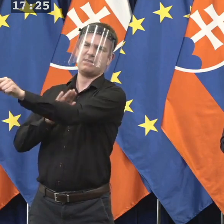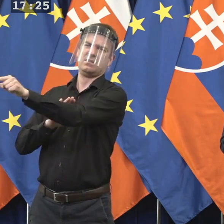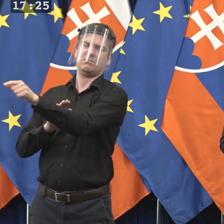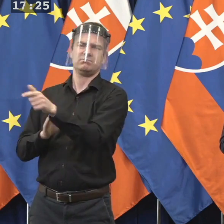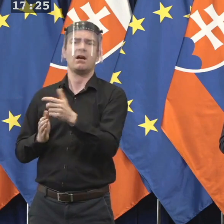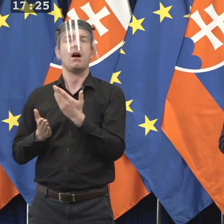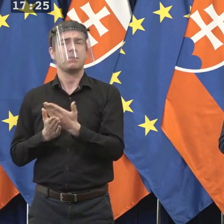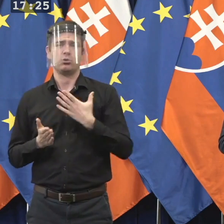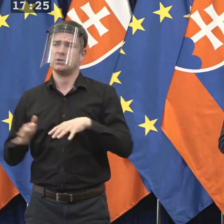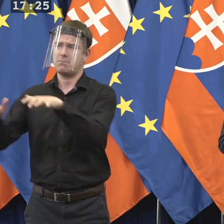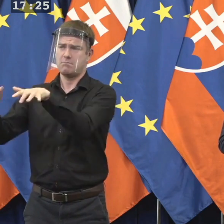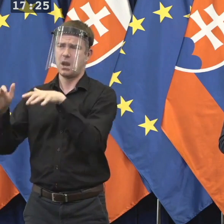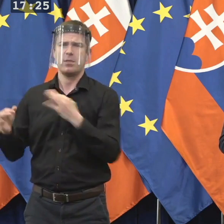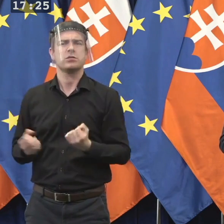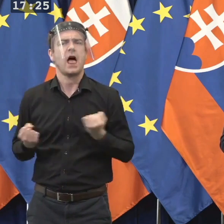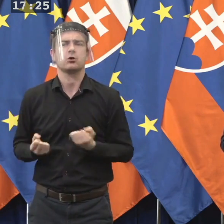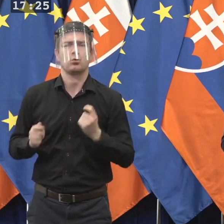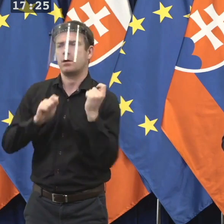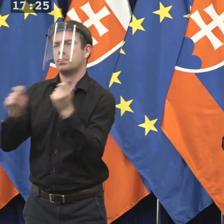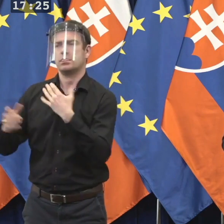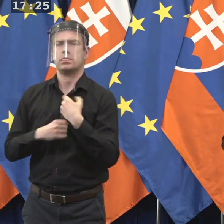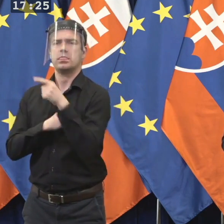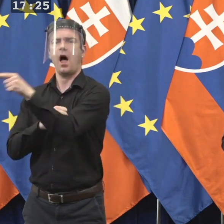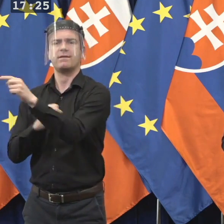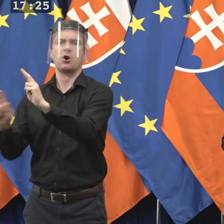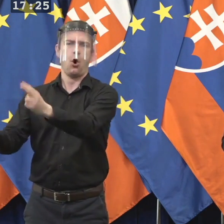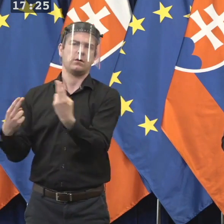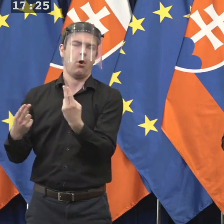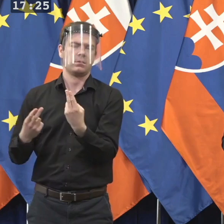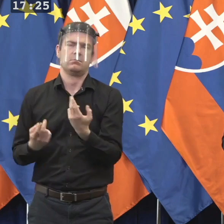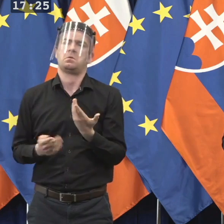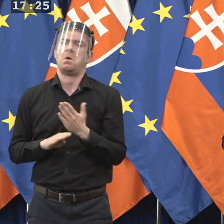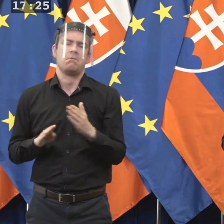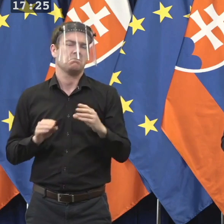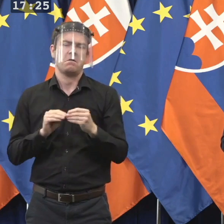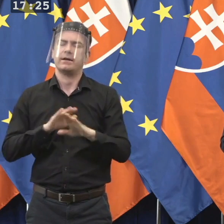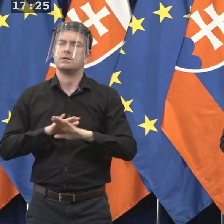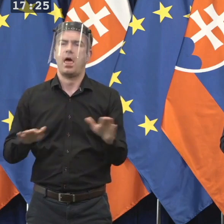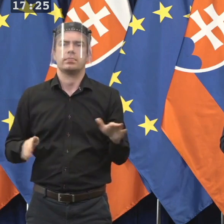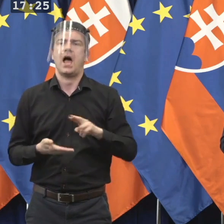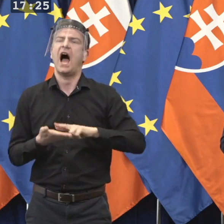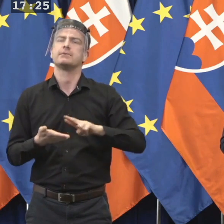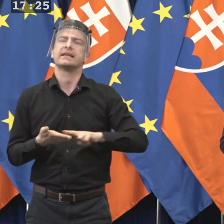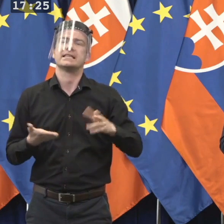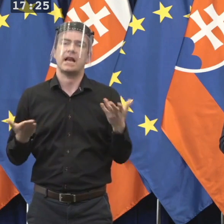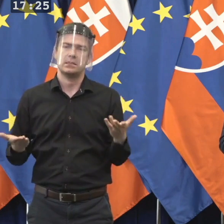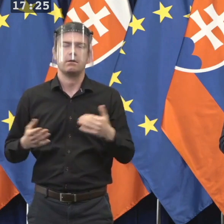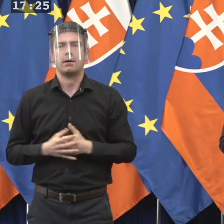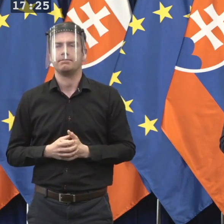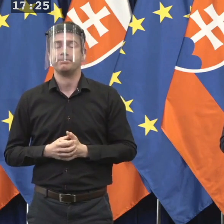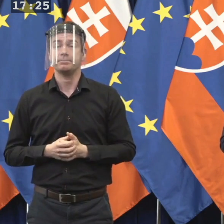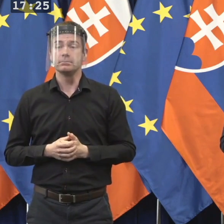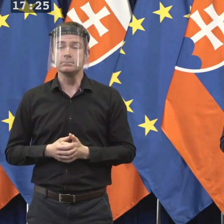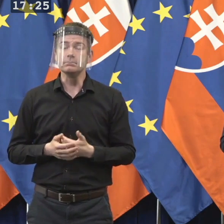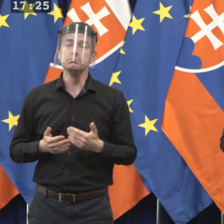aby to parlament dostal čo najskôr. Takže je to iba otázka, aby sa tým spracovania... Je veľmi pravdepodobné, že by sa tým